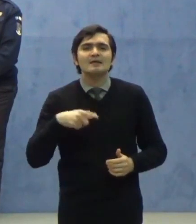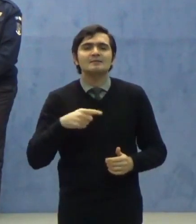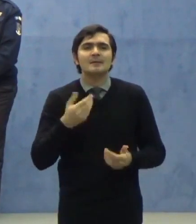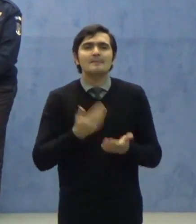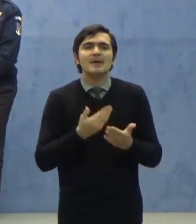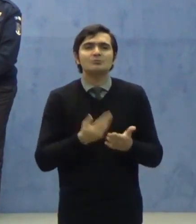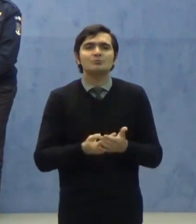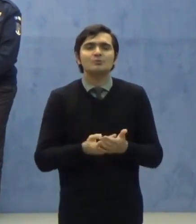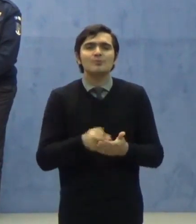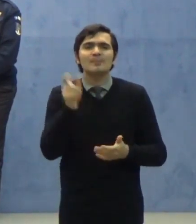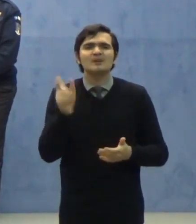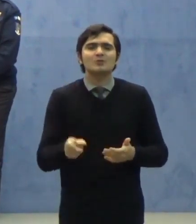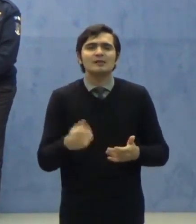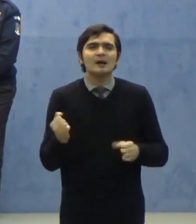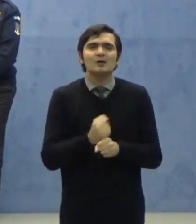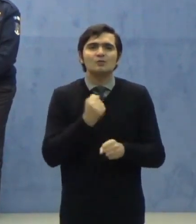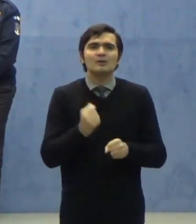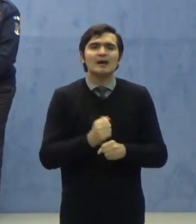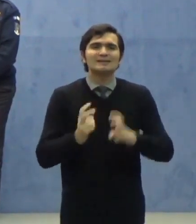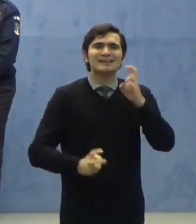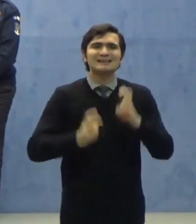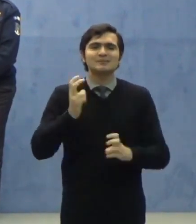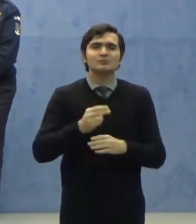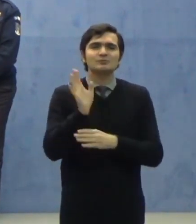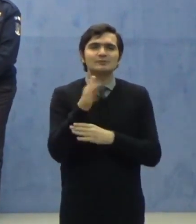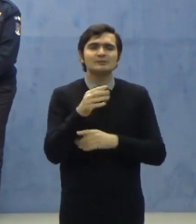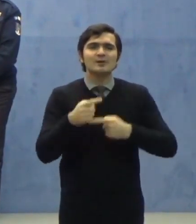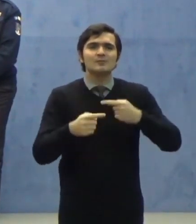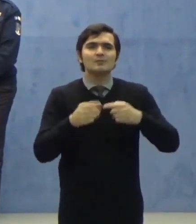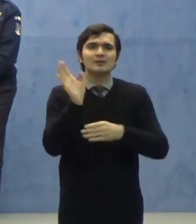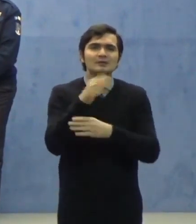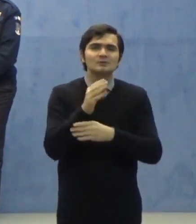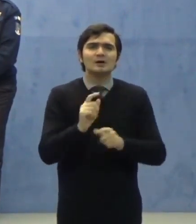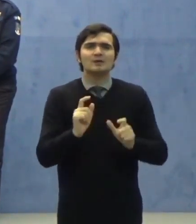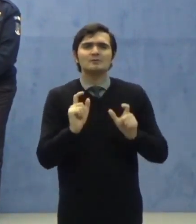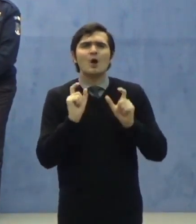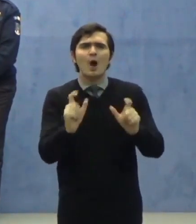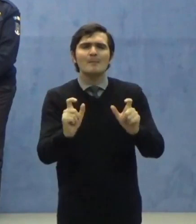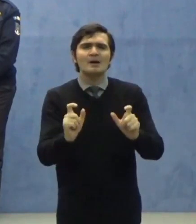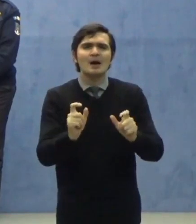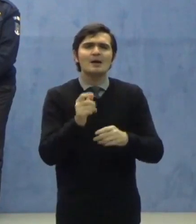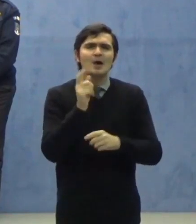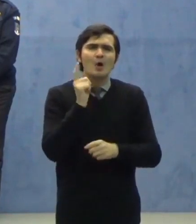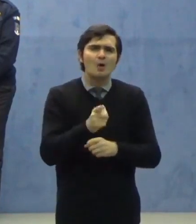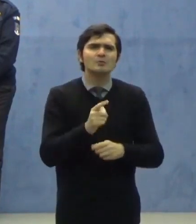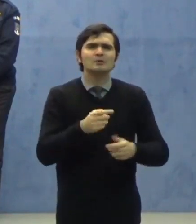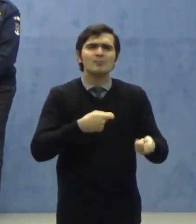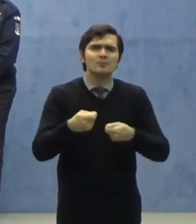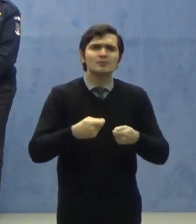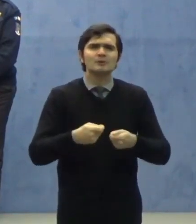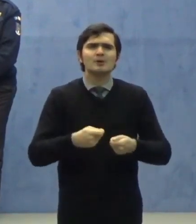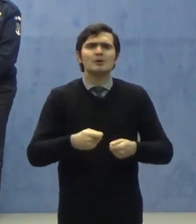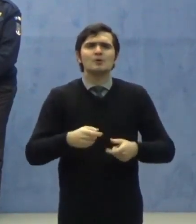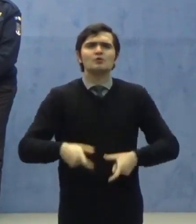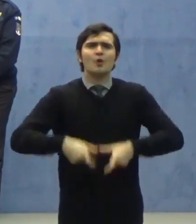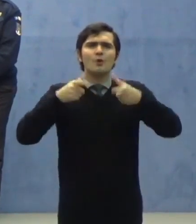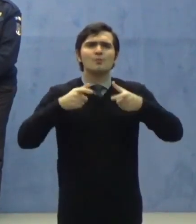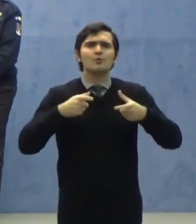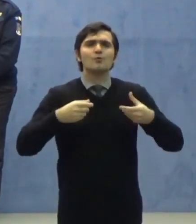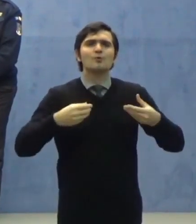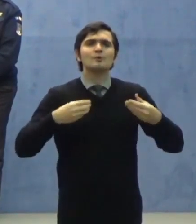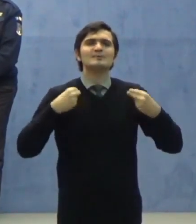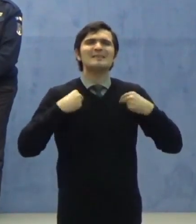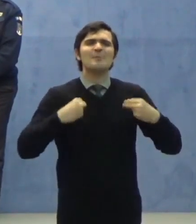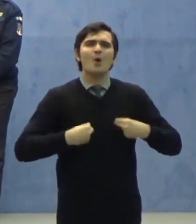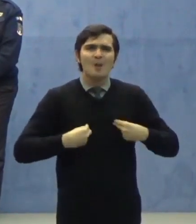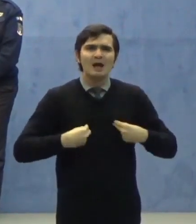instituțiilor, Sistemul Național de Apurare, Ordine Publică și Securitate Națională, Corpului Diplomatic, personalul care asigură